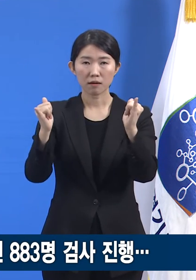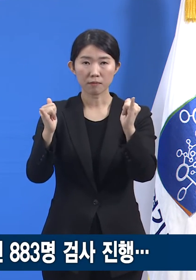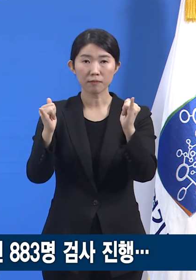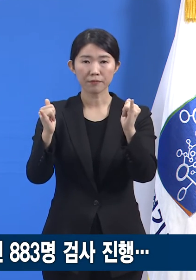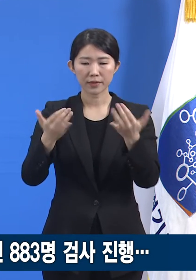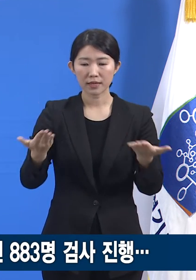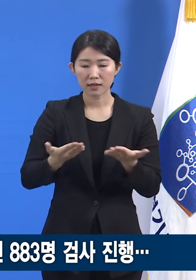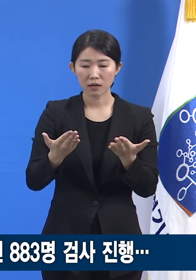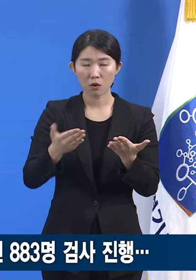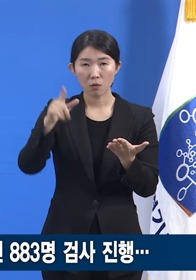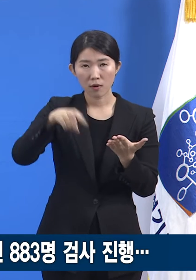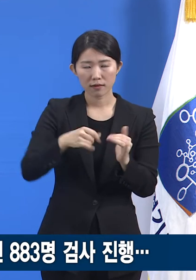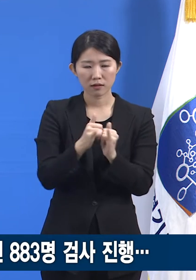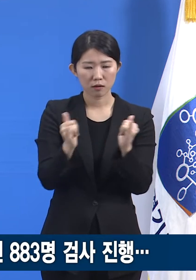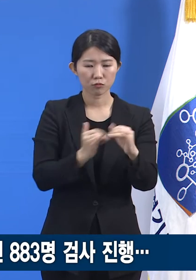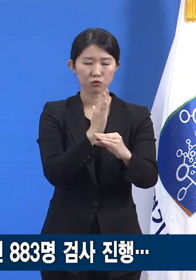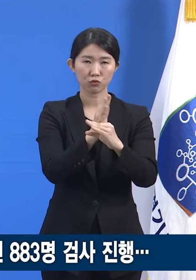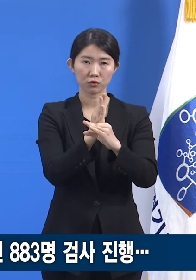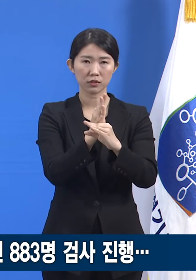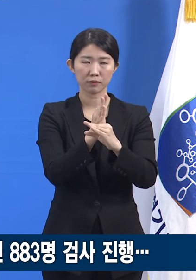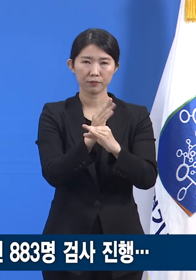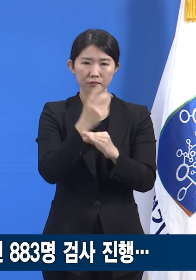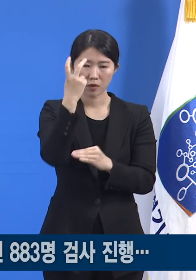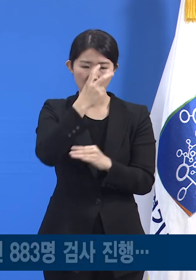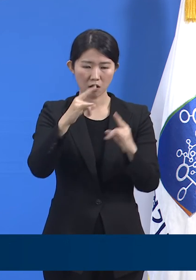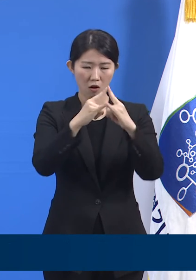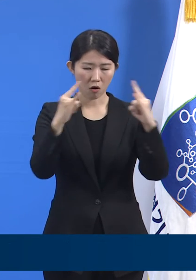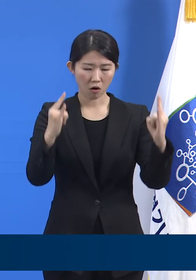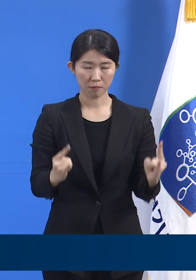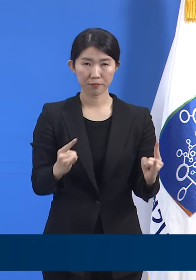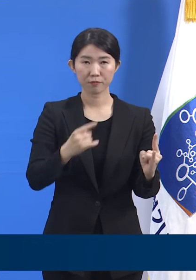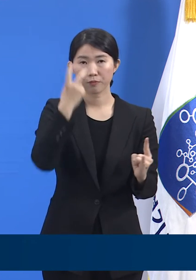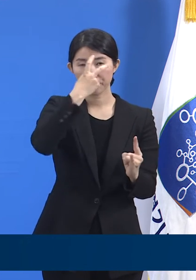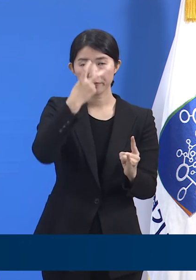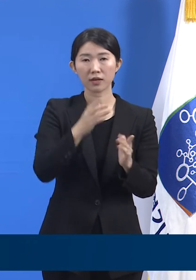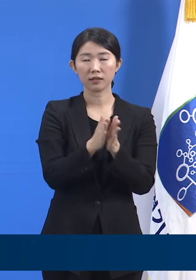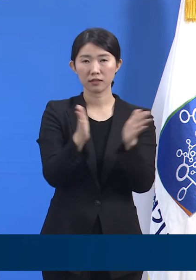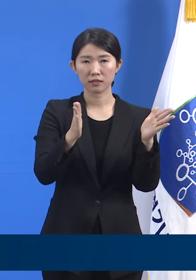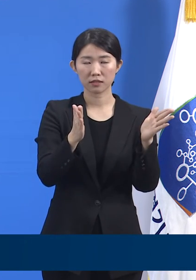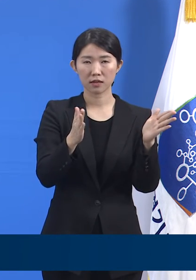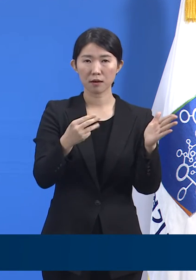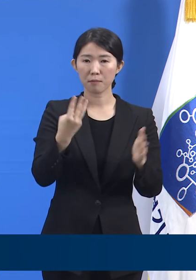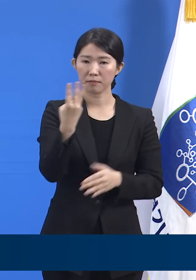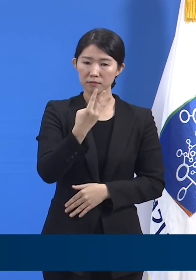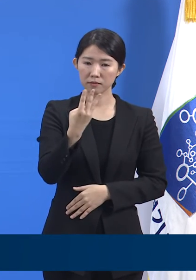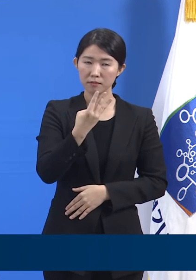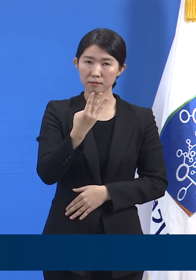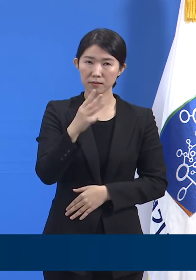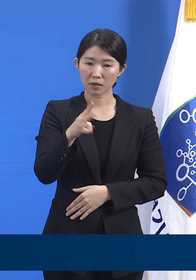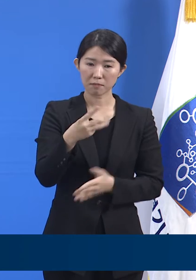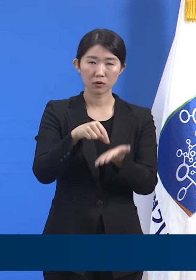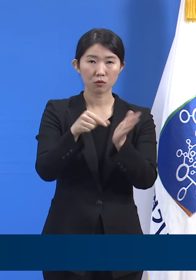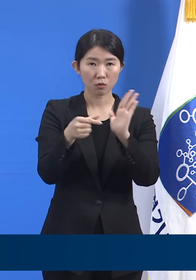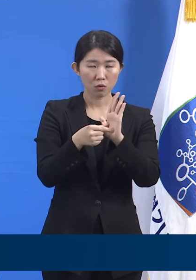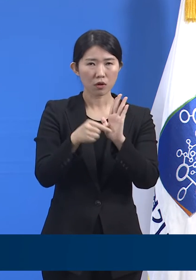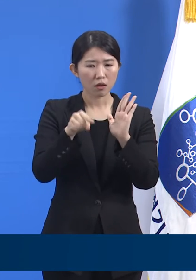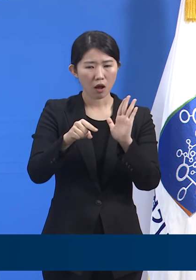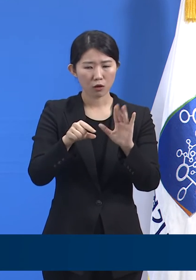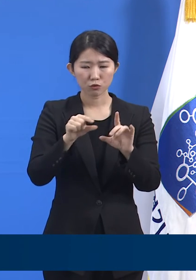외국인 883명이 검사를 받았으며 이 중 121명이 확진 판정을 받았습니다.